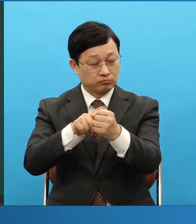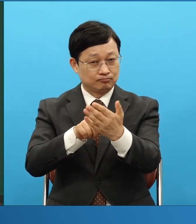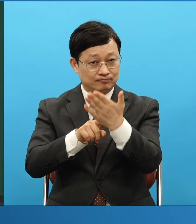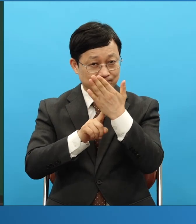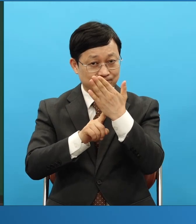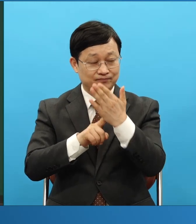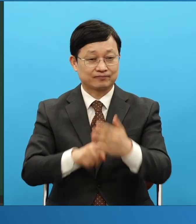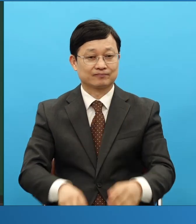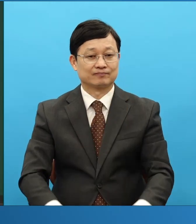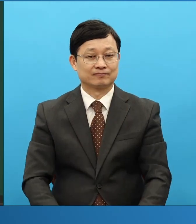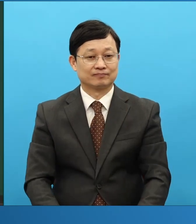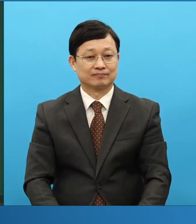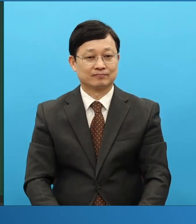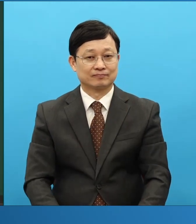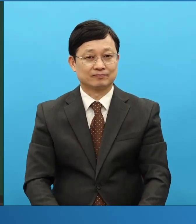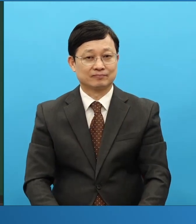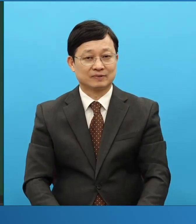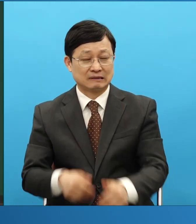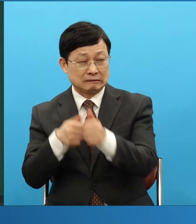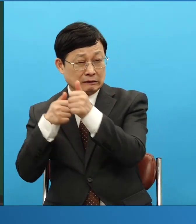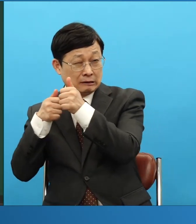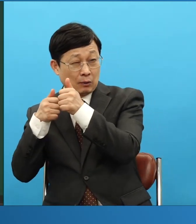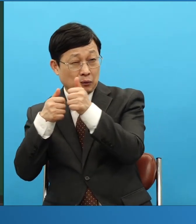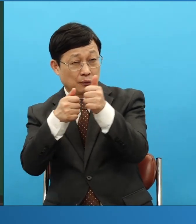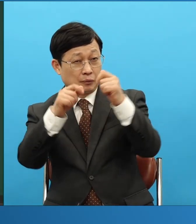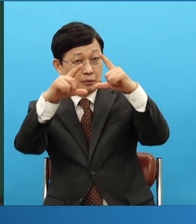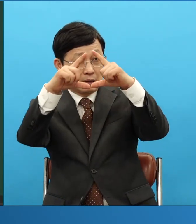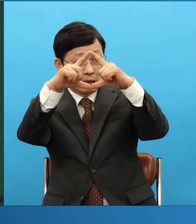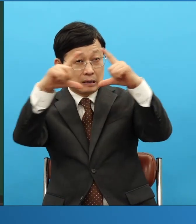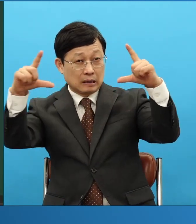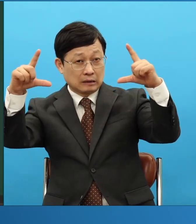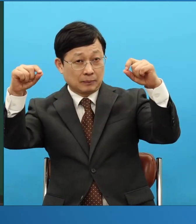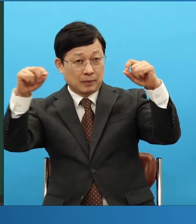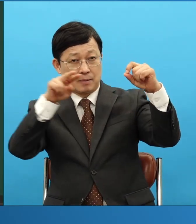이정표가 나오는데 여러분이 꼭 기억해야 될 거에요 이 응답이 온다니까요